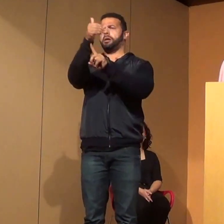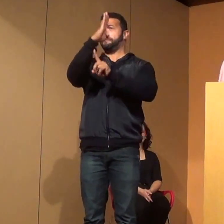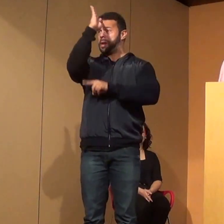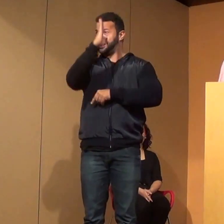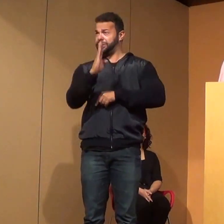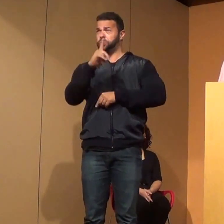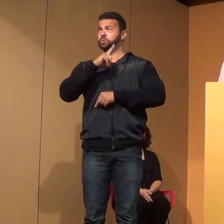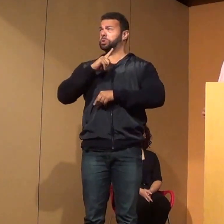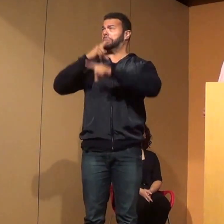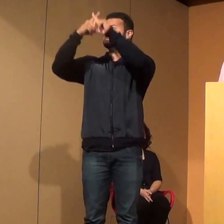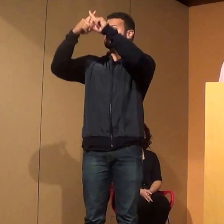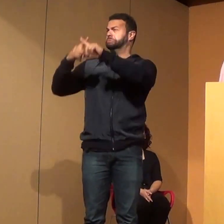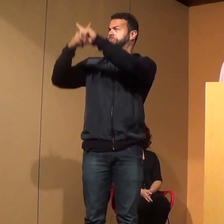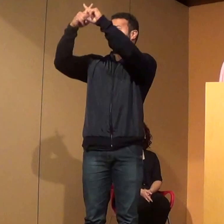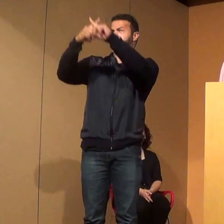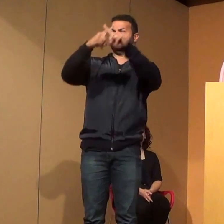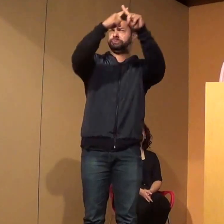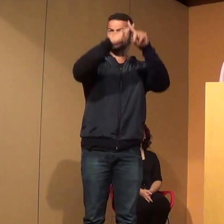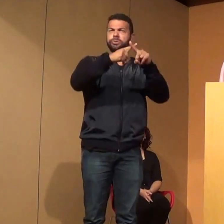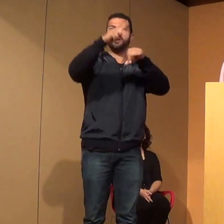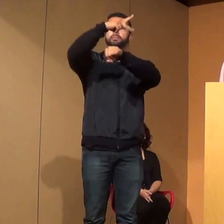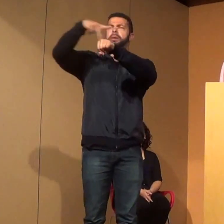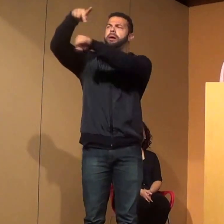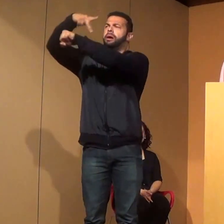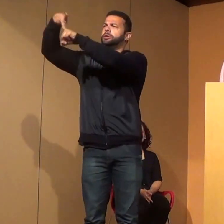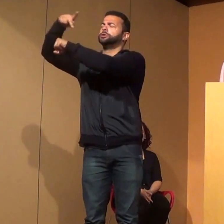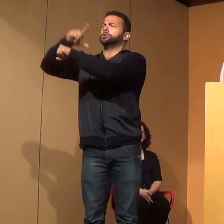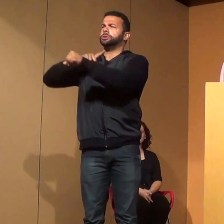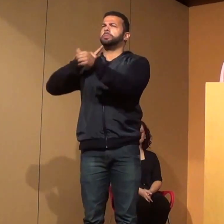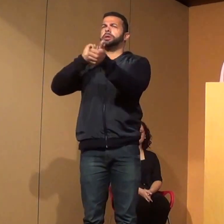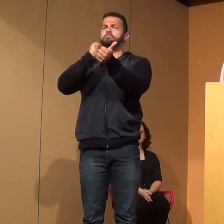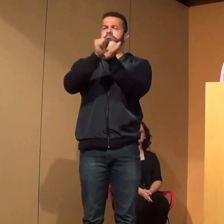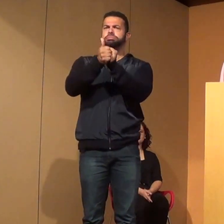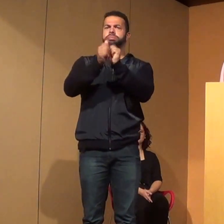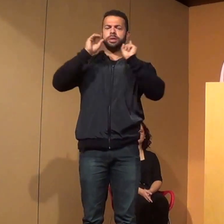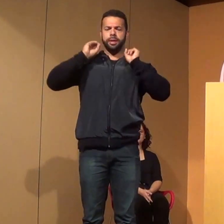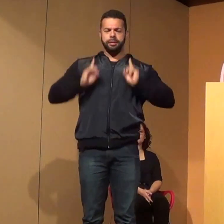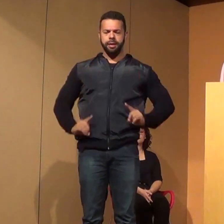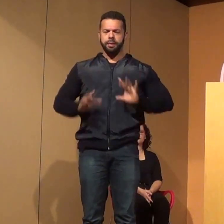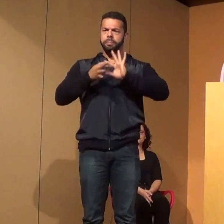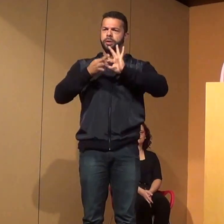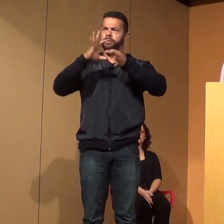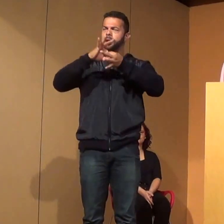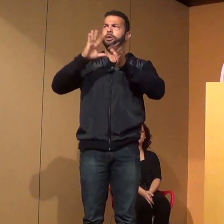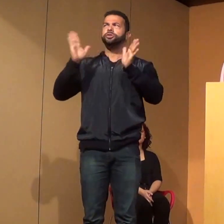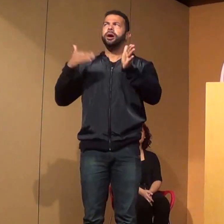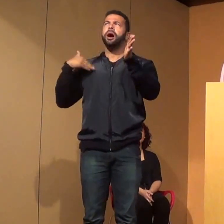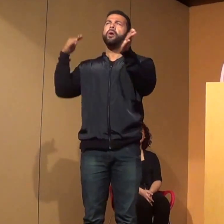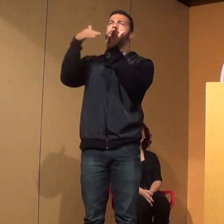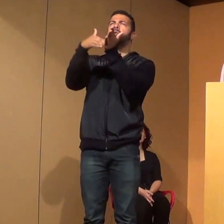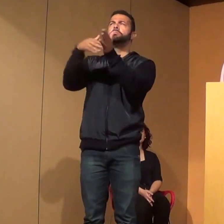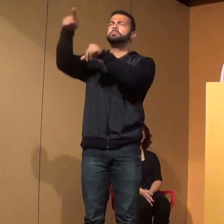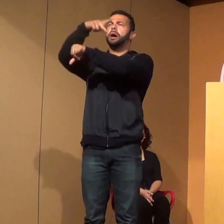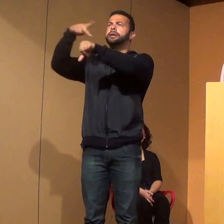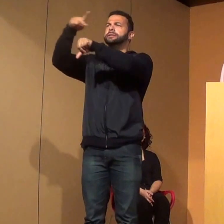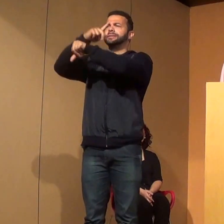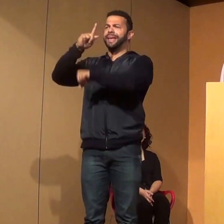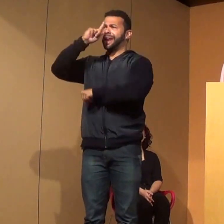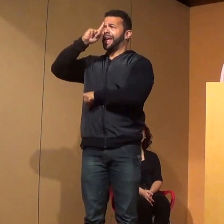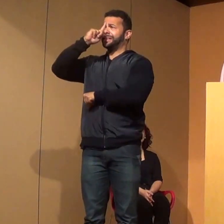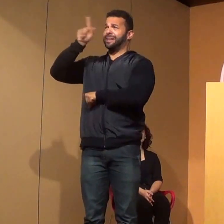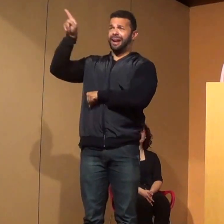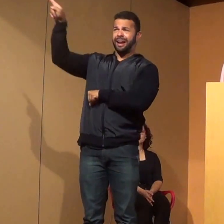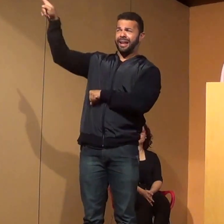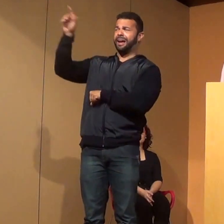vários países. Participei de algumas Paralimpíadas, a última foi na Grécia, em Atenas. Mas